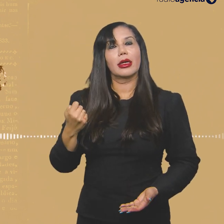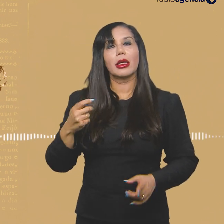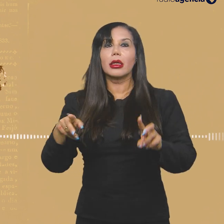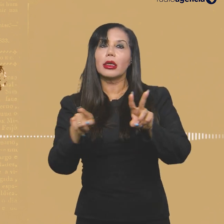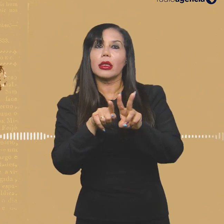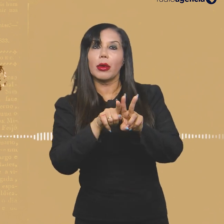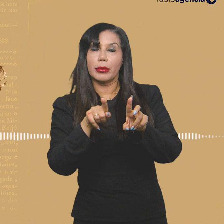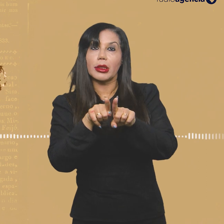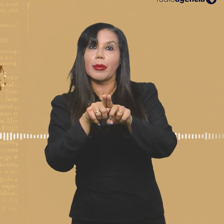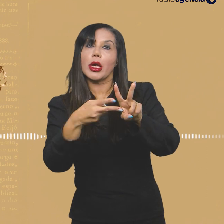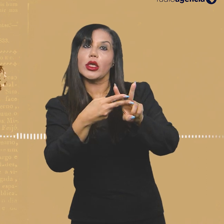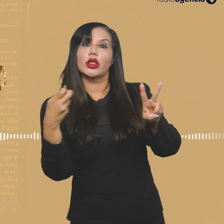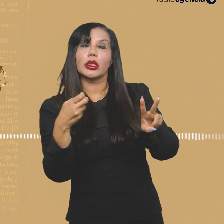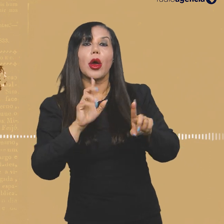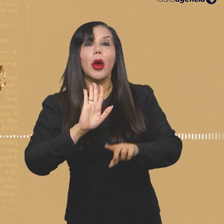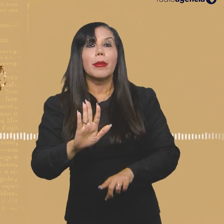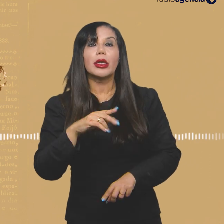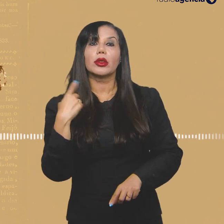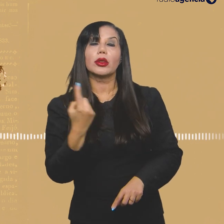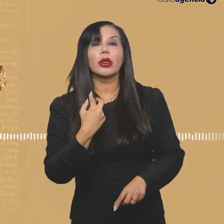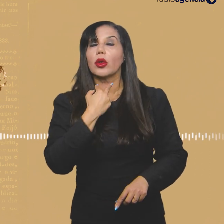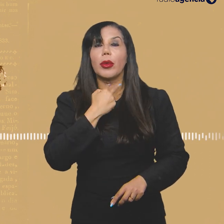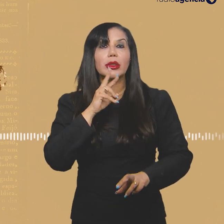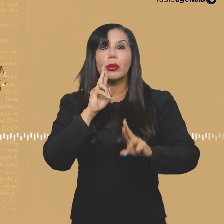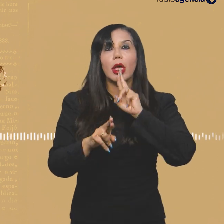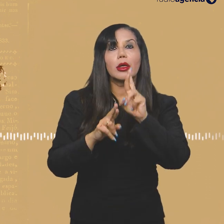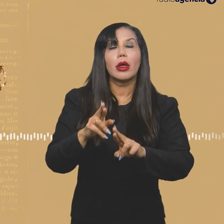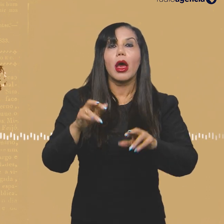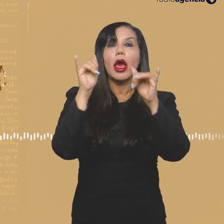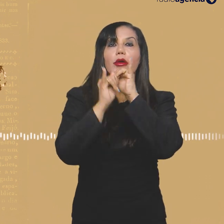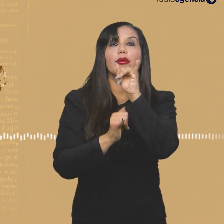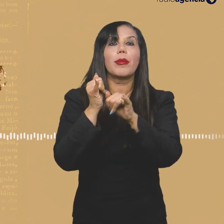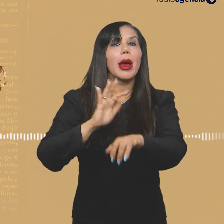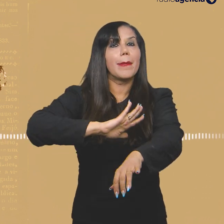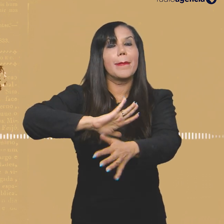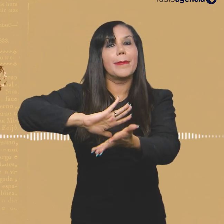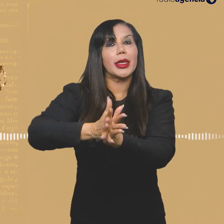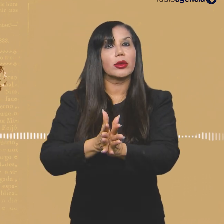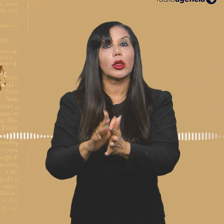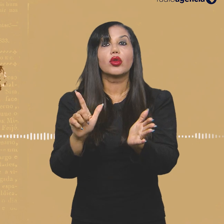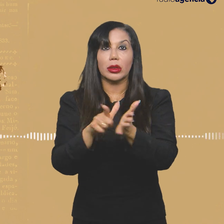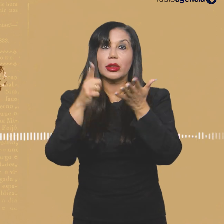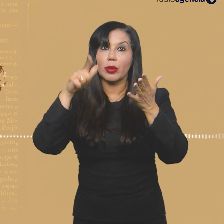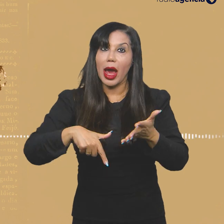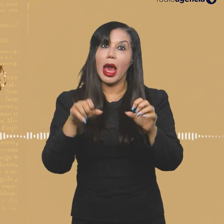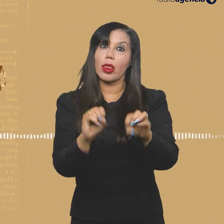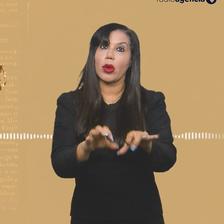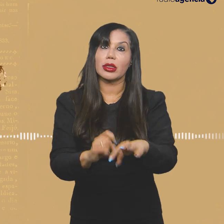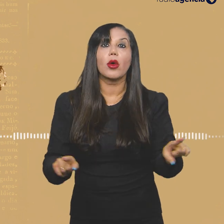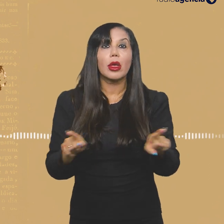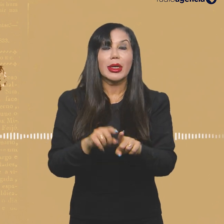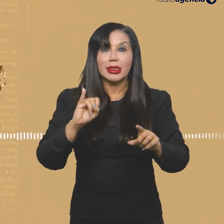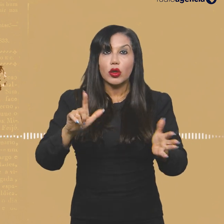pessoas negras e das pessoas indígenas. E a gente não reproduz o preconceito, porque o jornalismo é uma ferramenta educacional também.